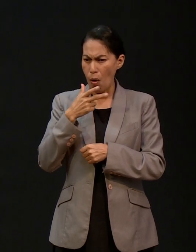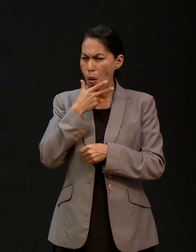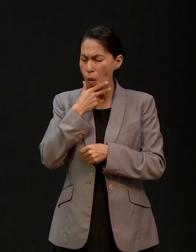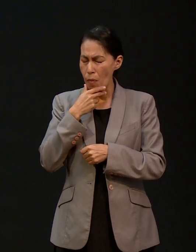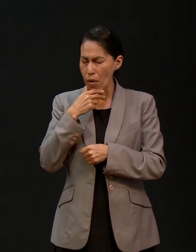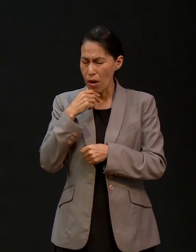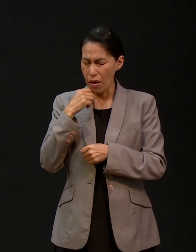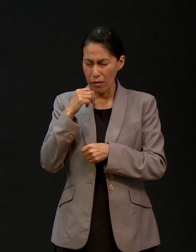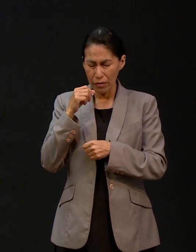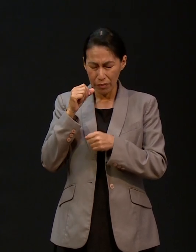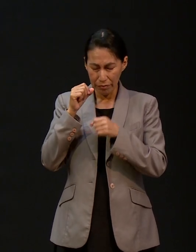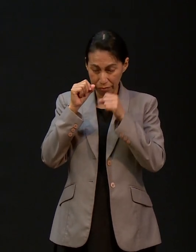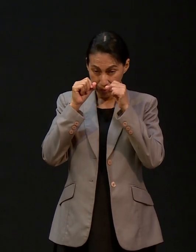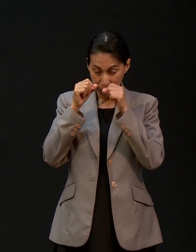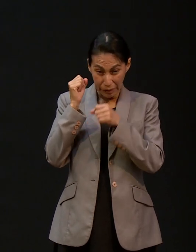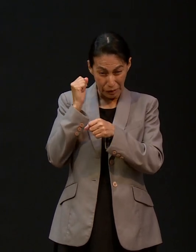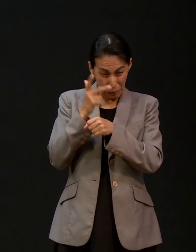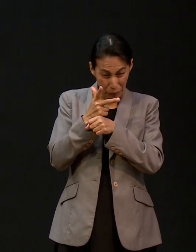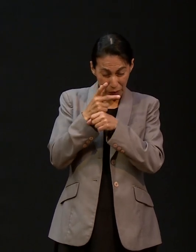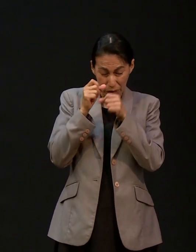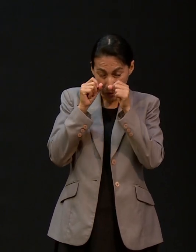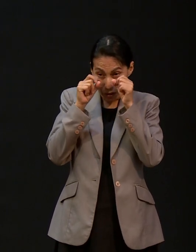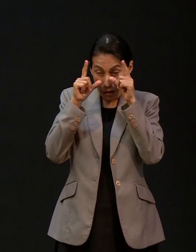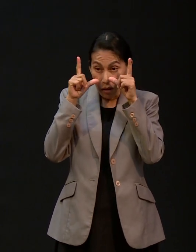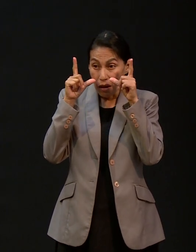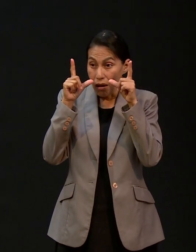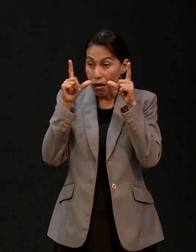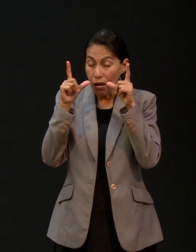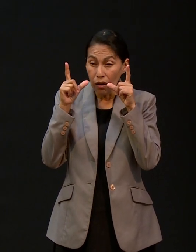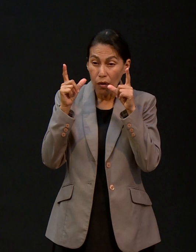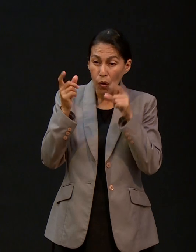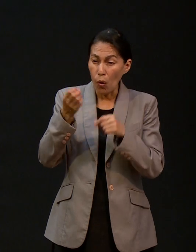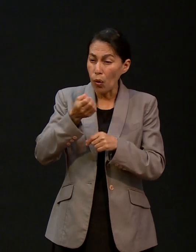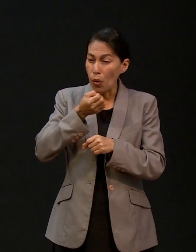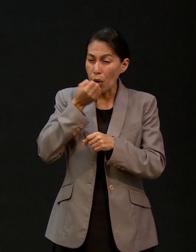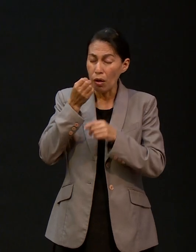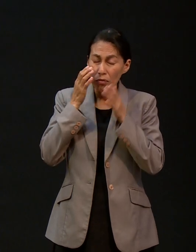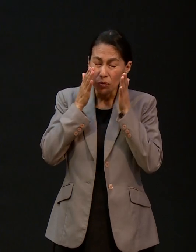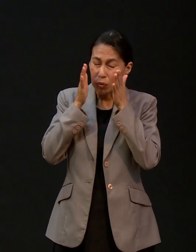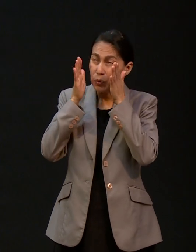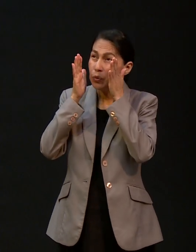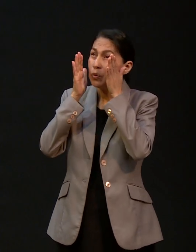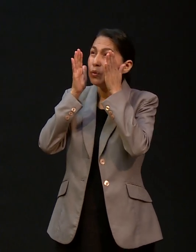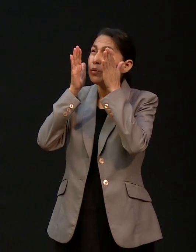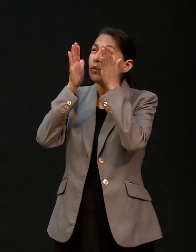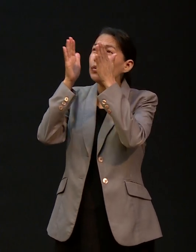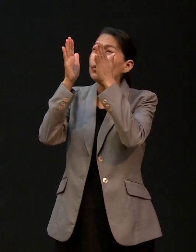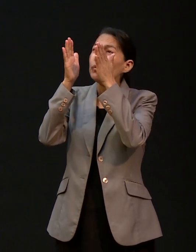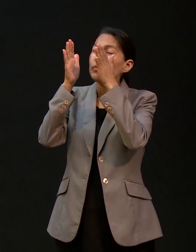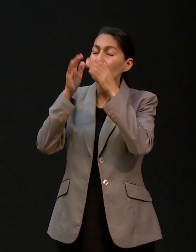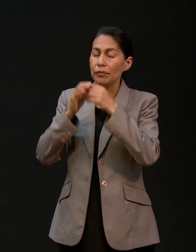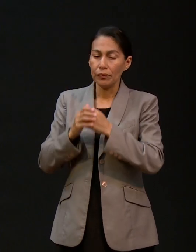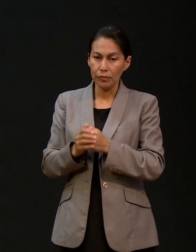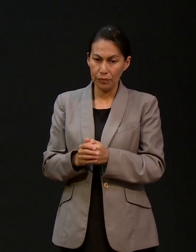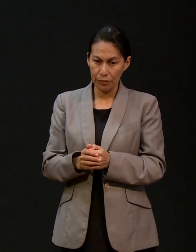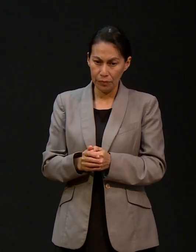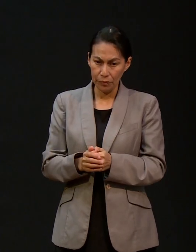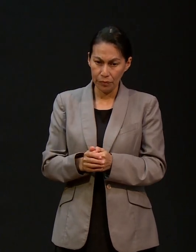costumbre, él era una persona muy metódico, muy devoto, muy apegado a las cosas de